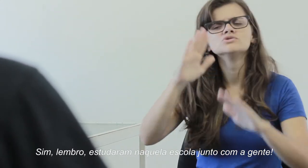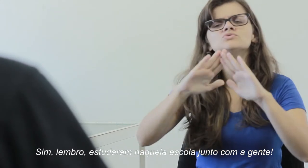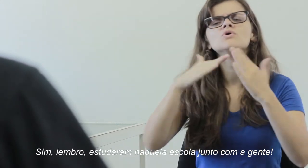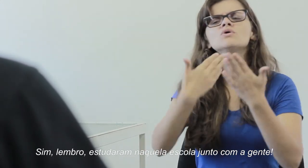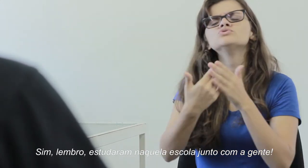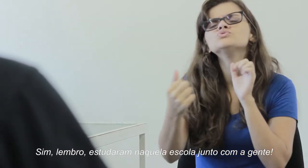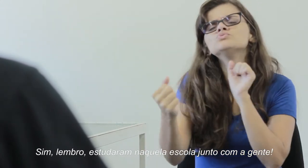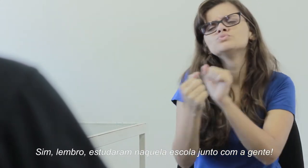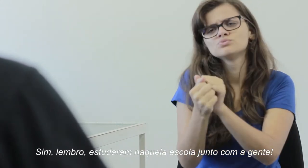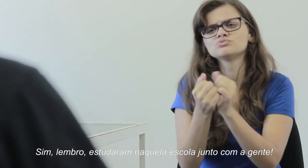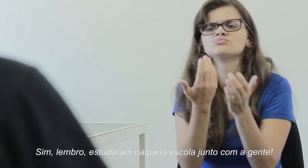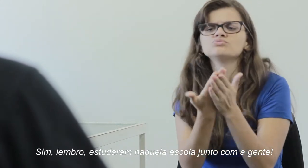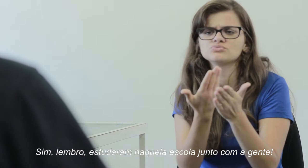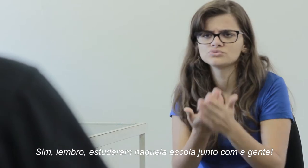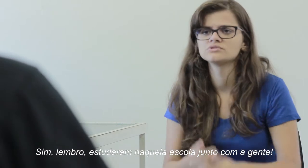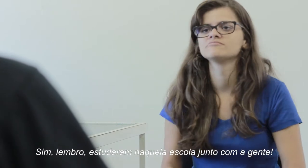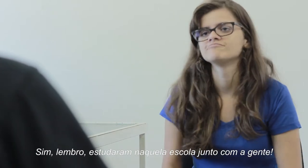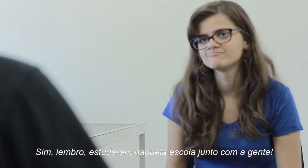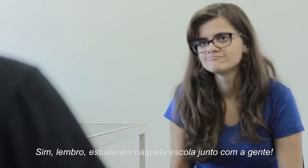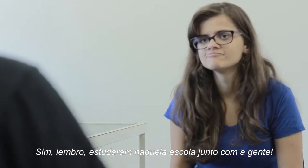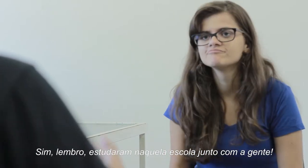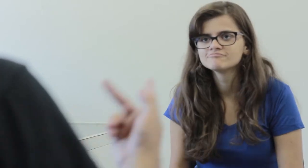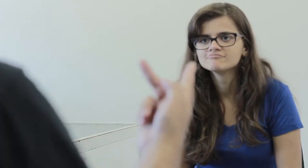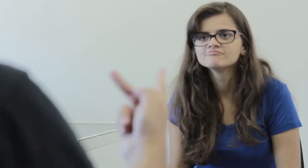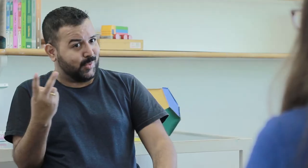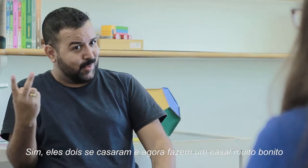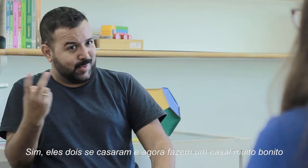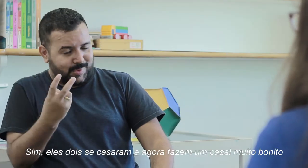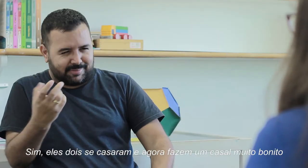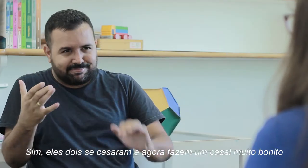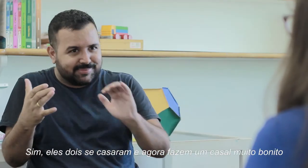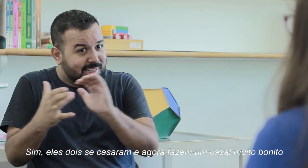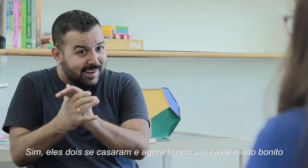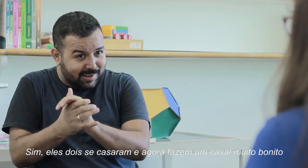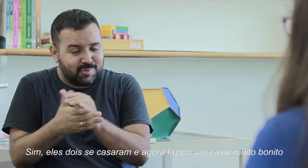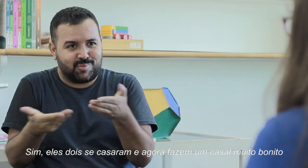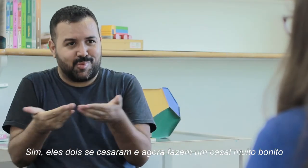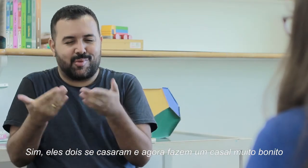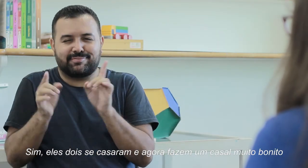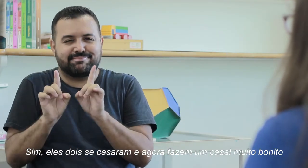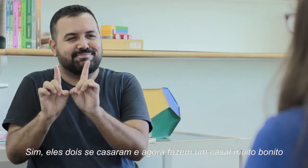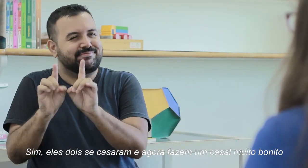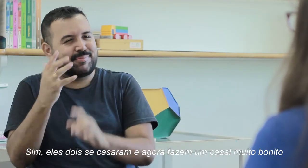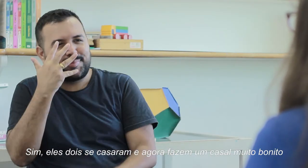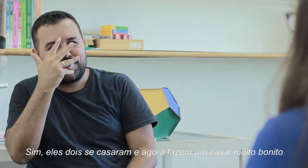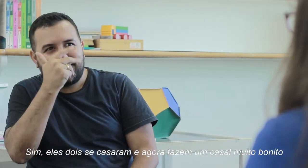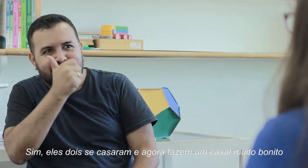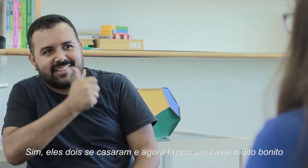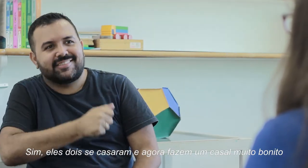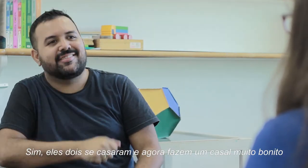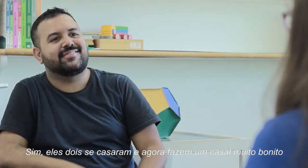Sim, lembro. Estudaram naquela escola junto com a gente. Sim, eles dois se casaram e agora formam um belo casal.